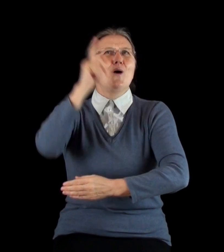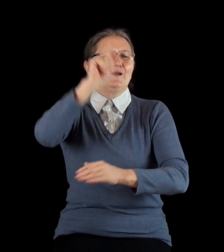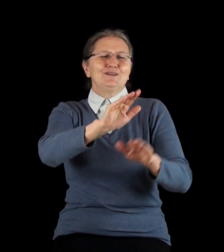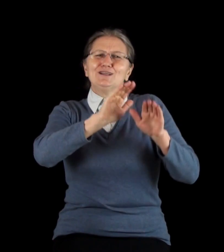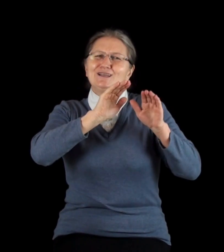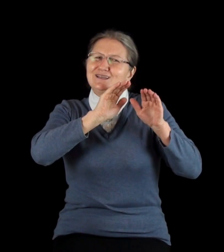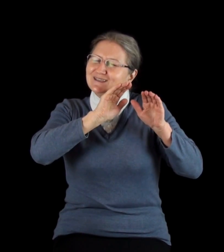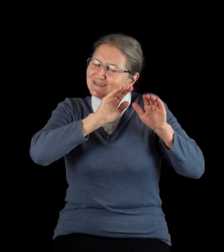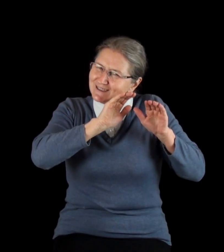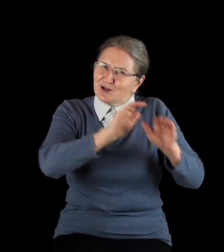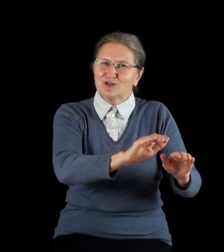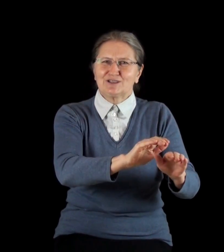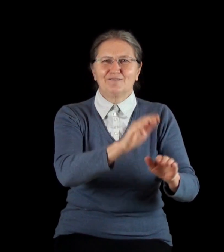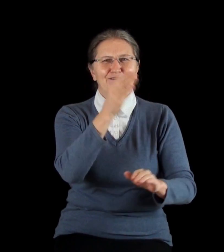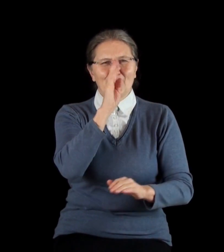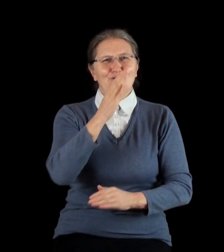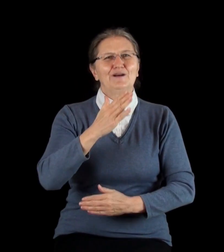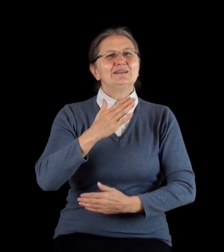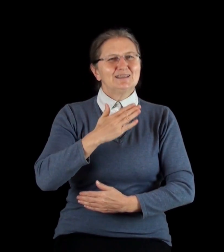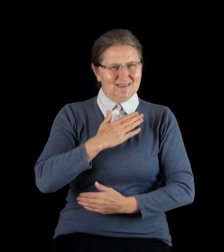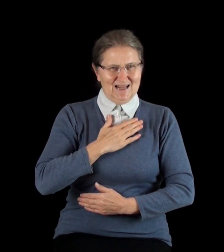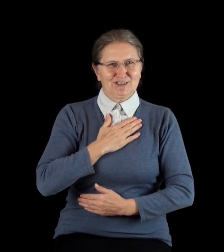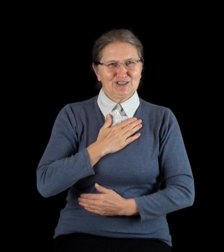Он не зложит врагов наших.